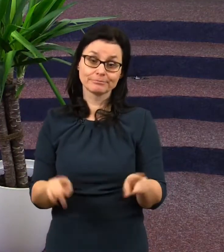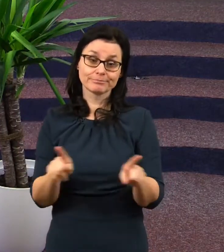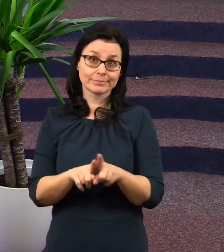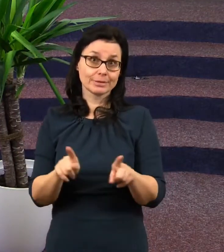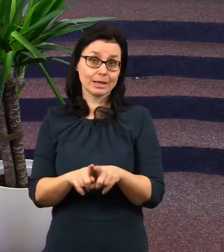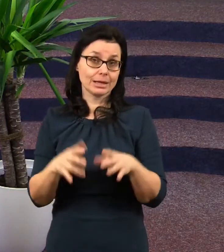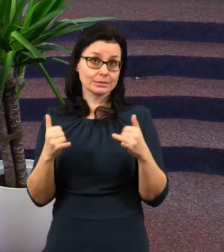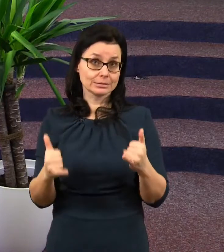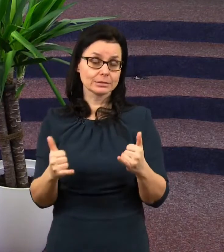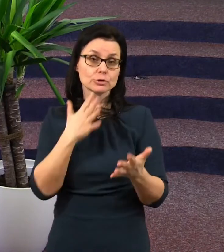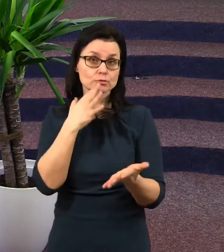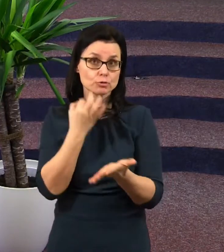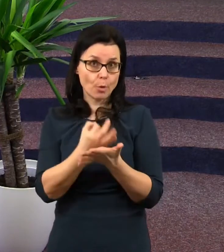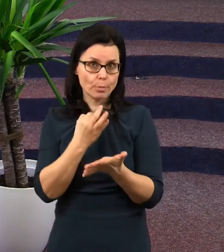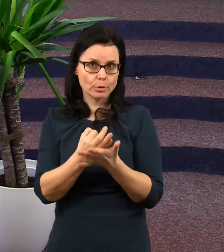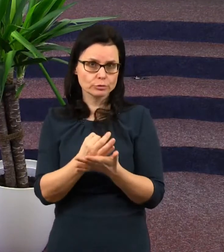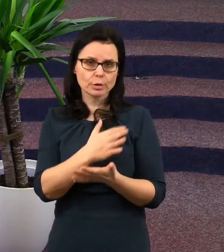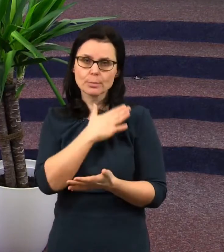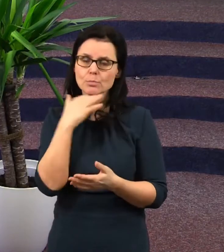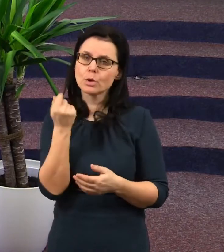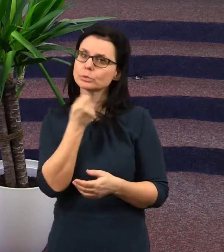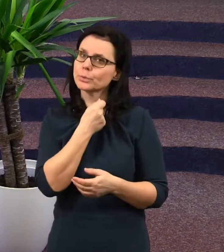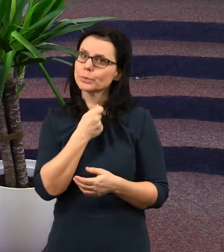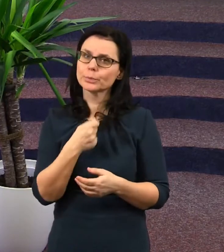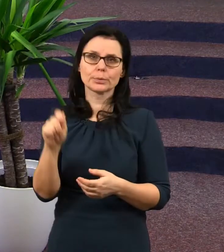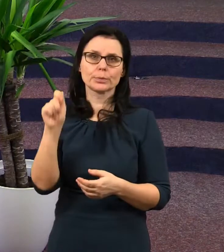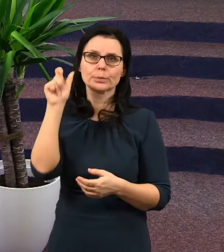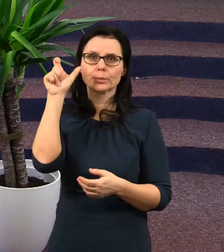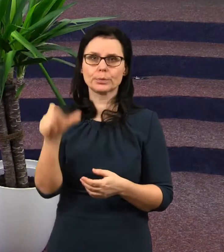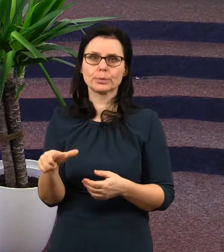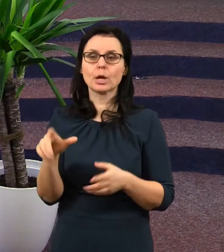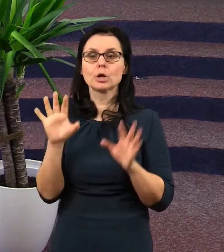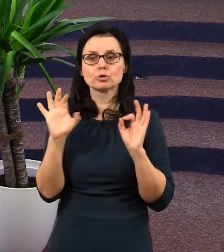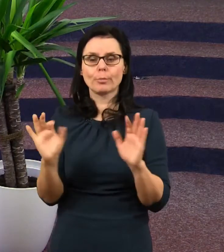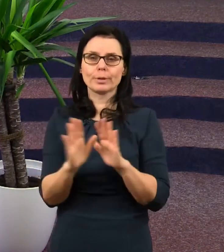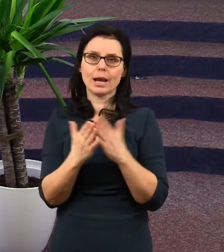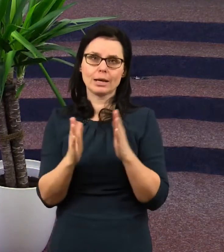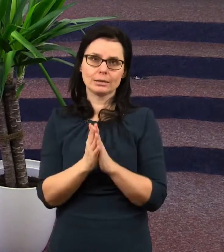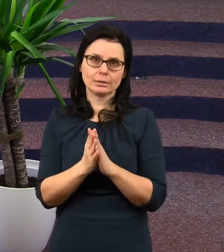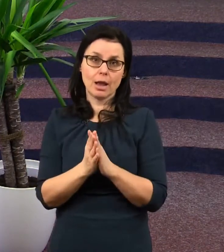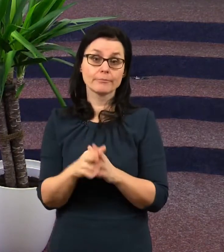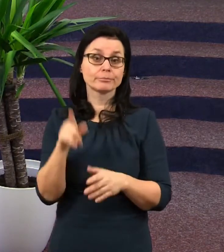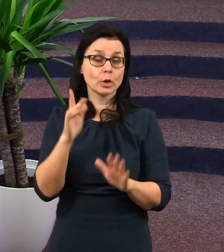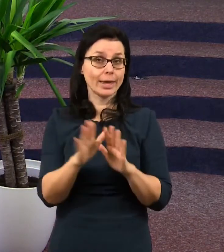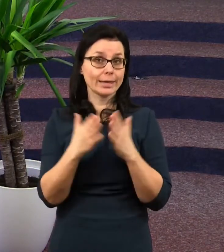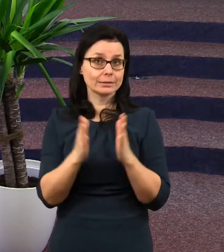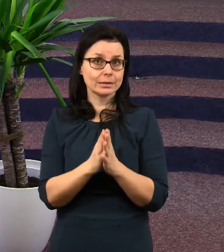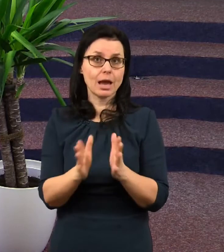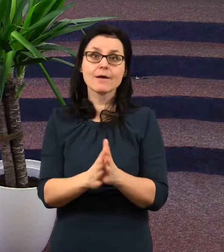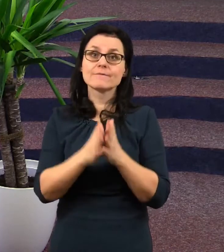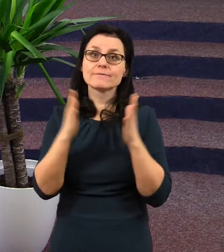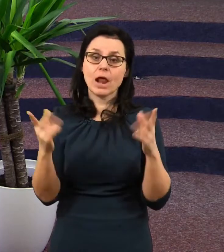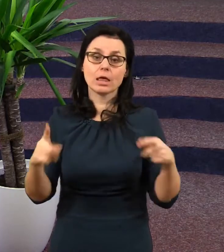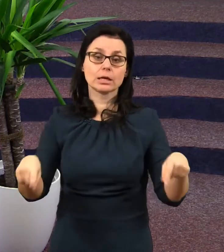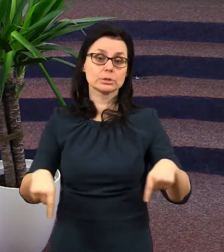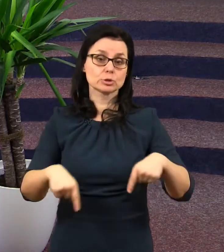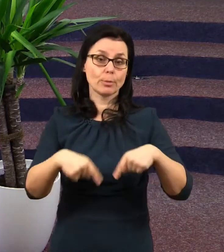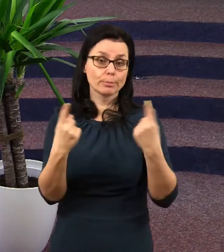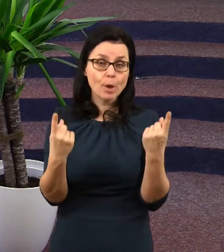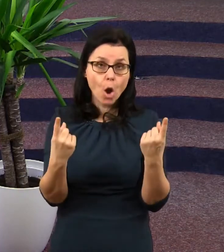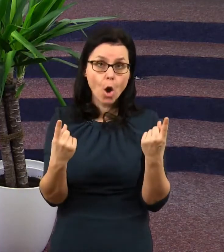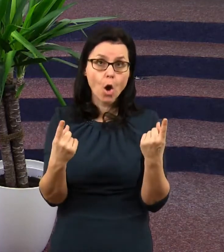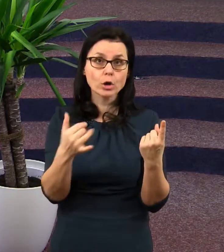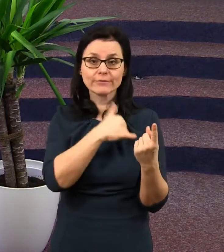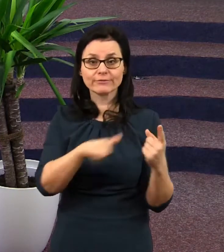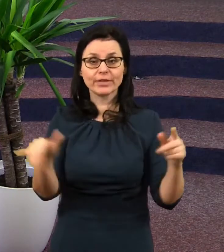tak bych vám doporučil jednu velmi vzácnou a dobrou knihu. A to je kniha Velký spor věků.